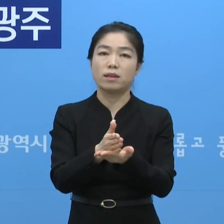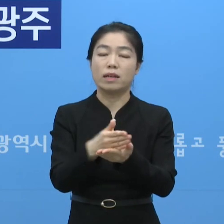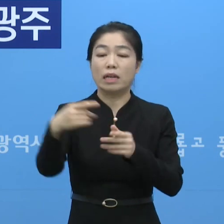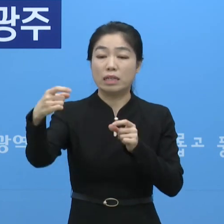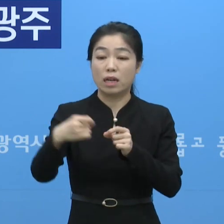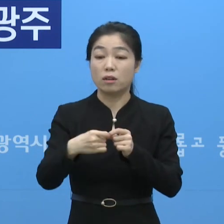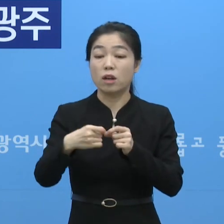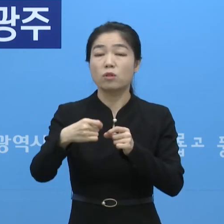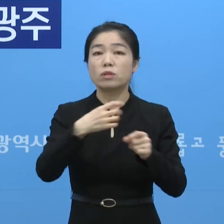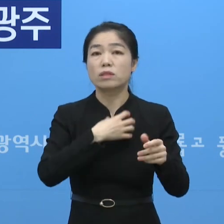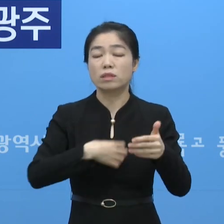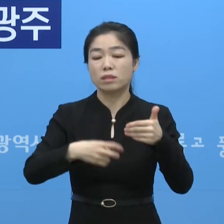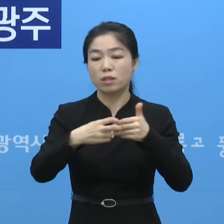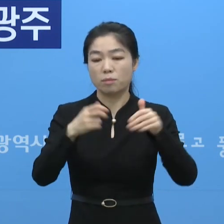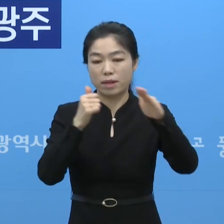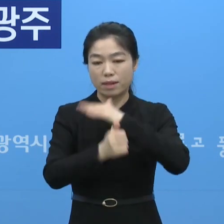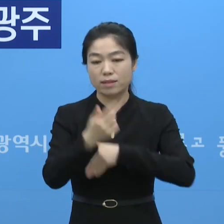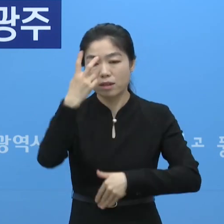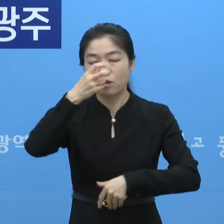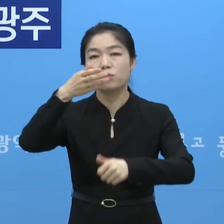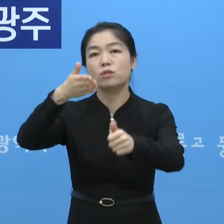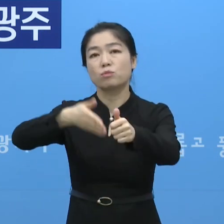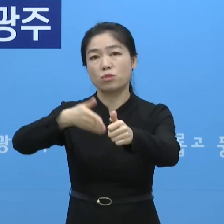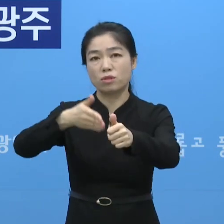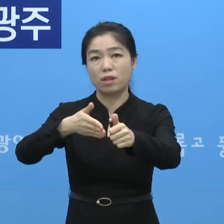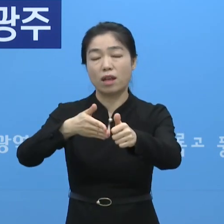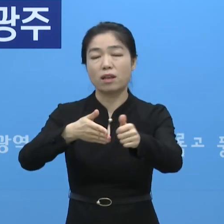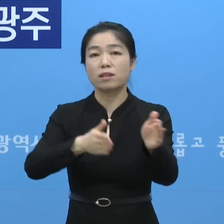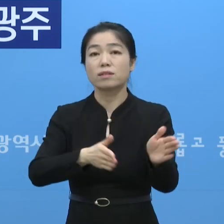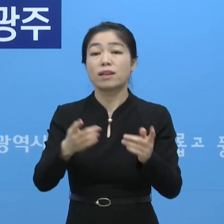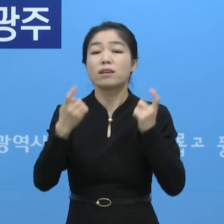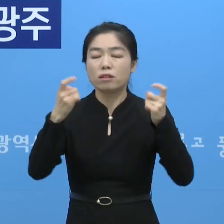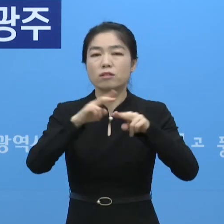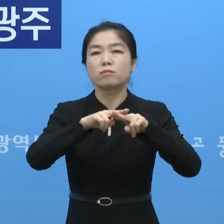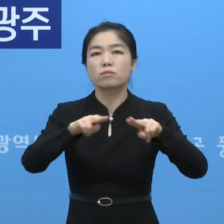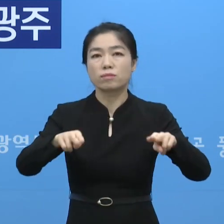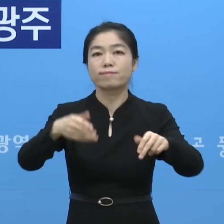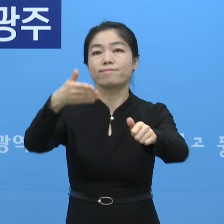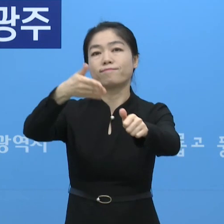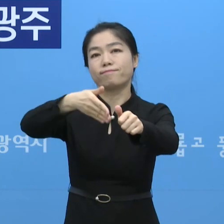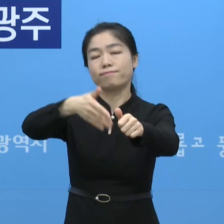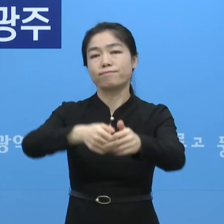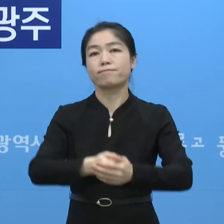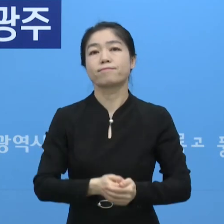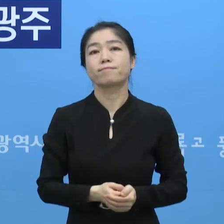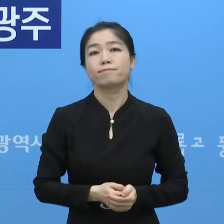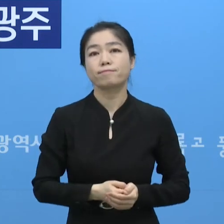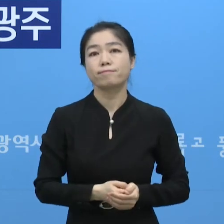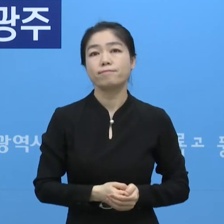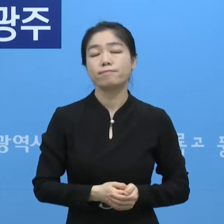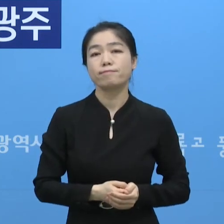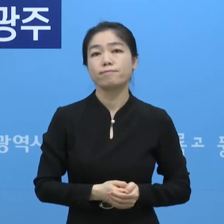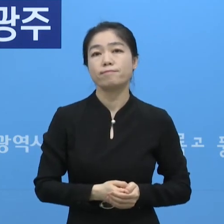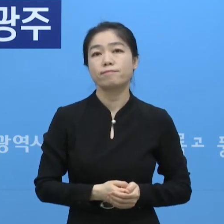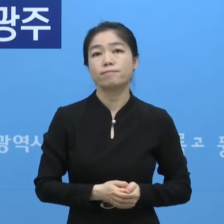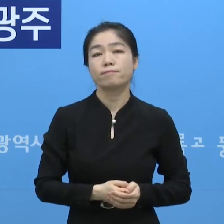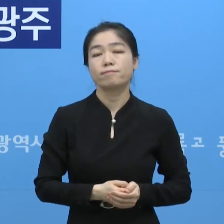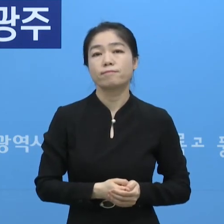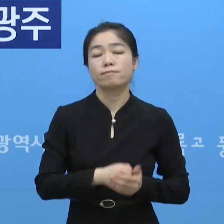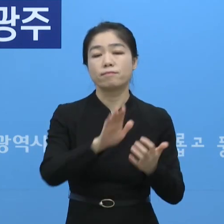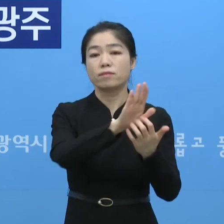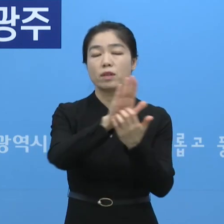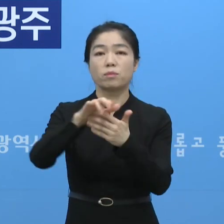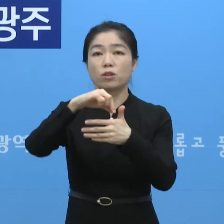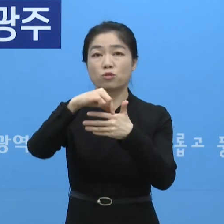가까운 선별검사소에서 검사를 받아주시고 여행은 취소해드리기를 당부드리겠습니다. 저희들이